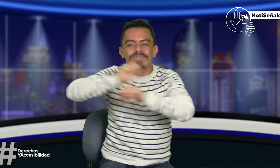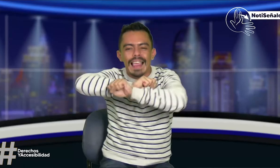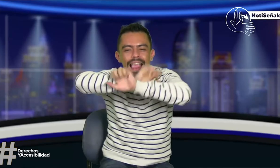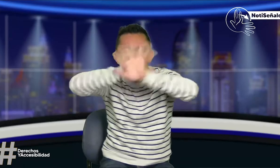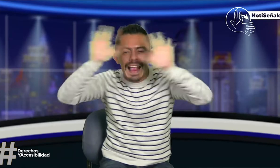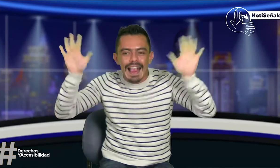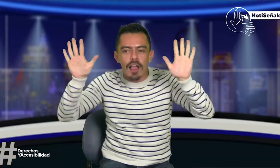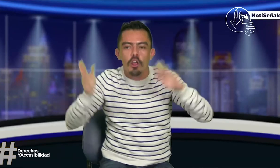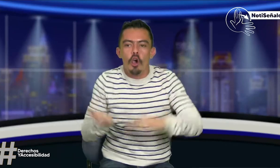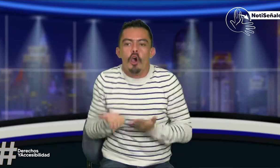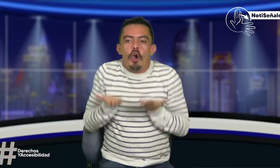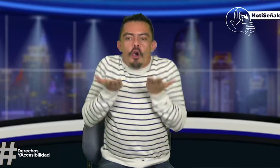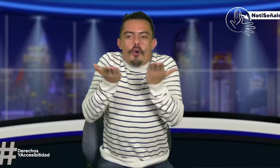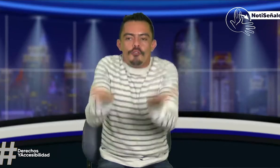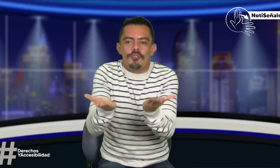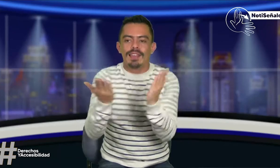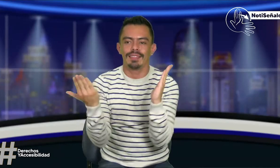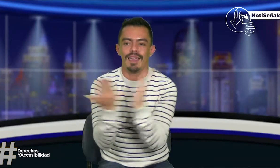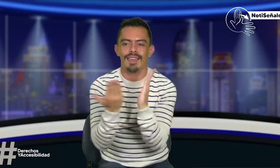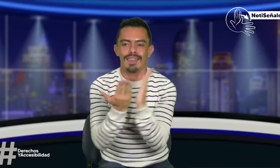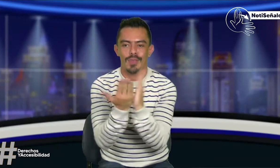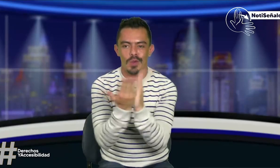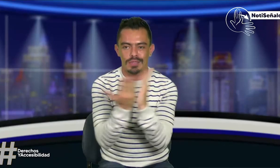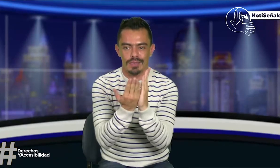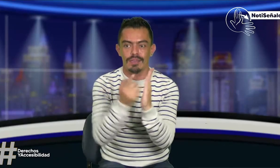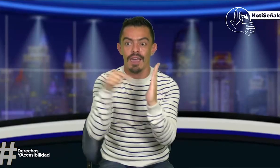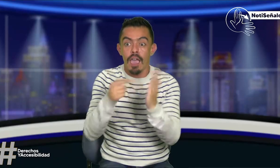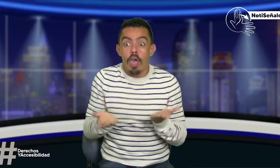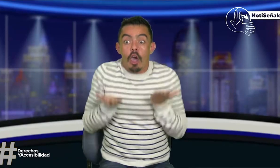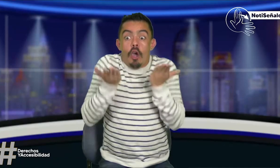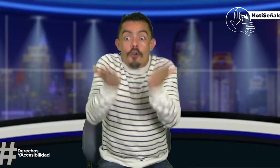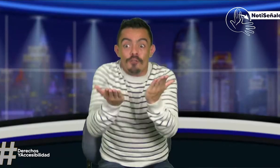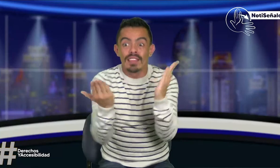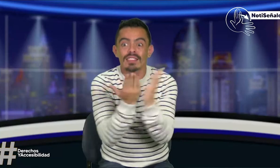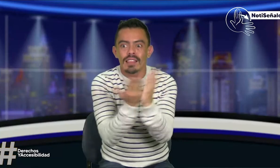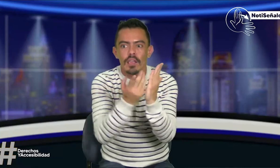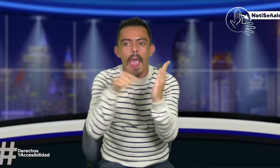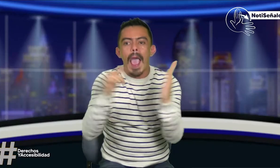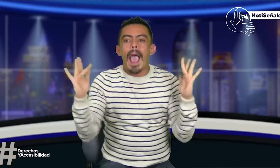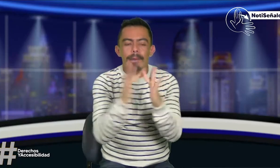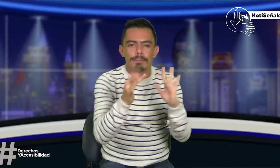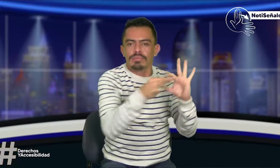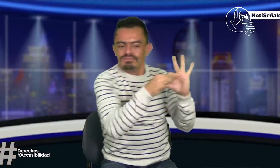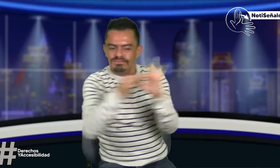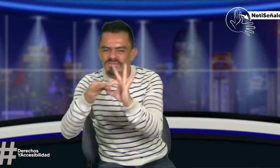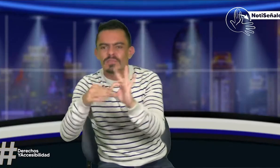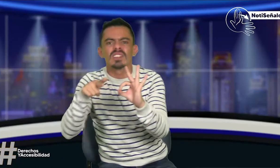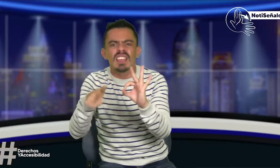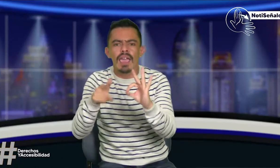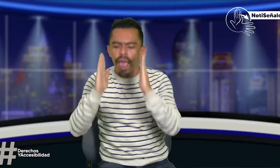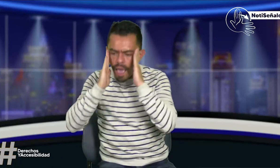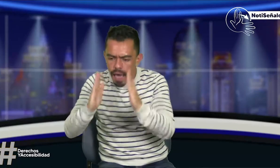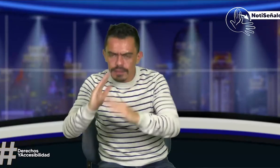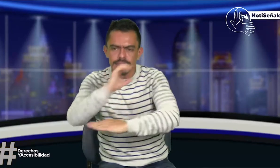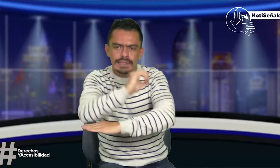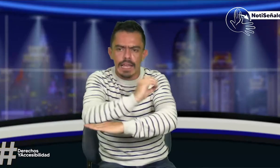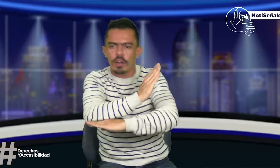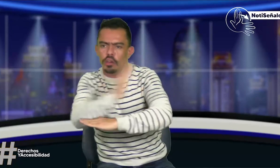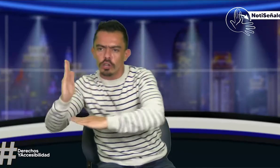como tal, las necesidades, importante aclarar el tema de la oferta educativa. La oferta educativa adecuada para cada